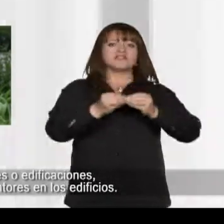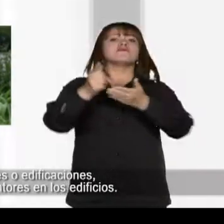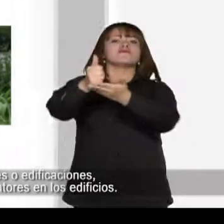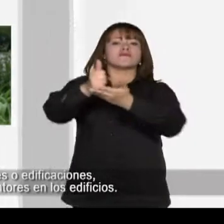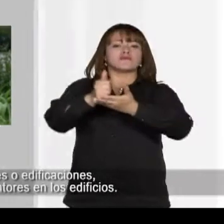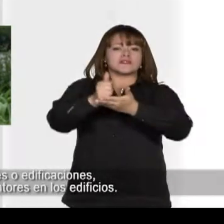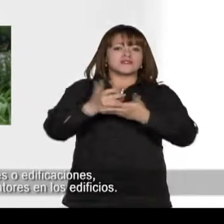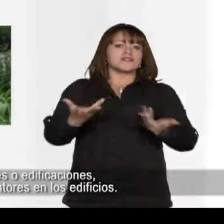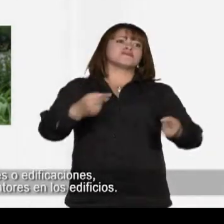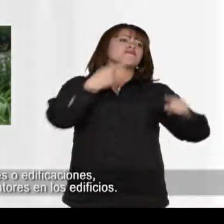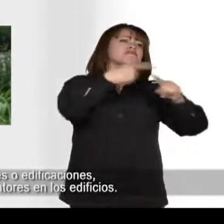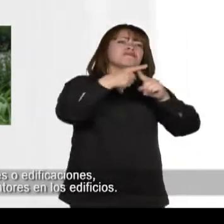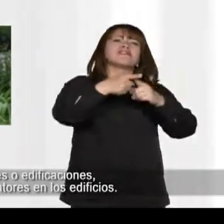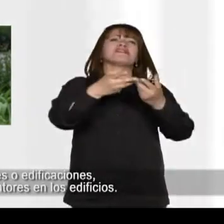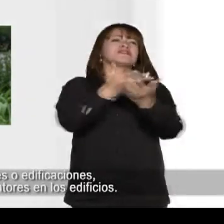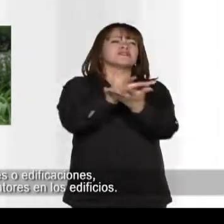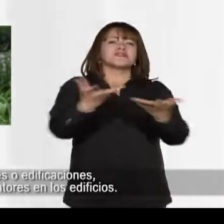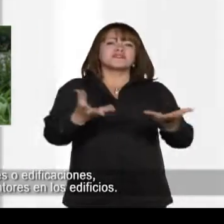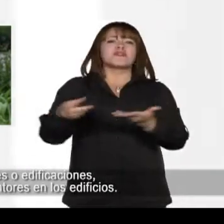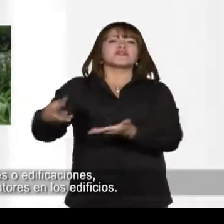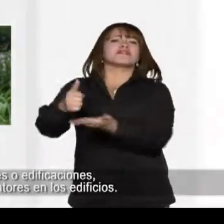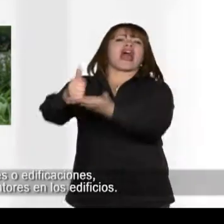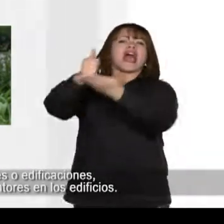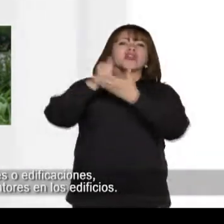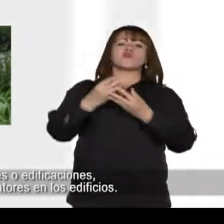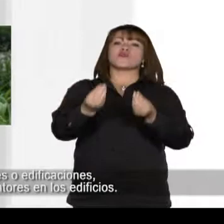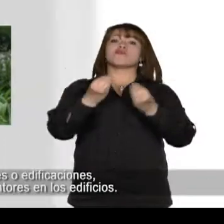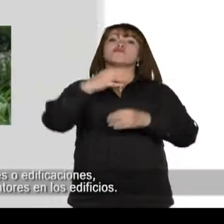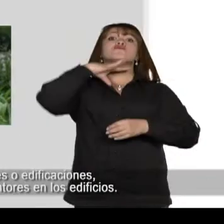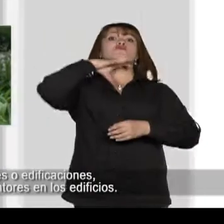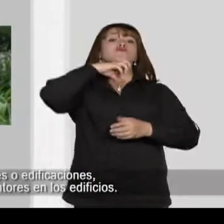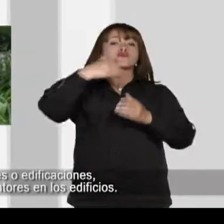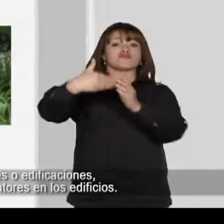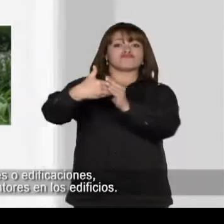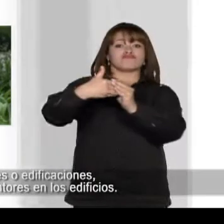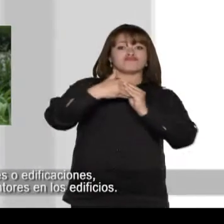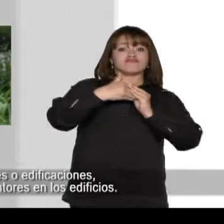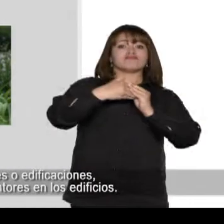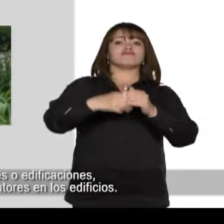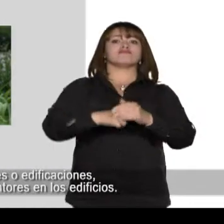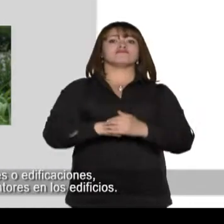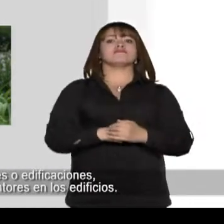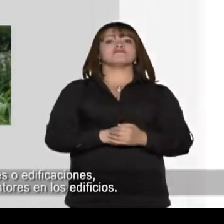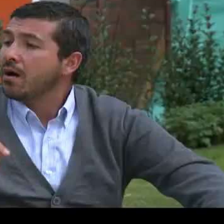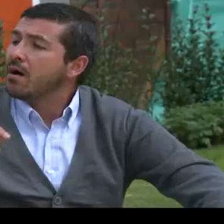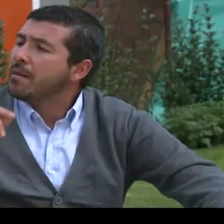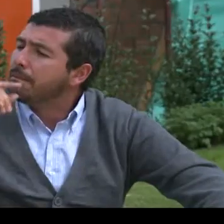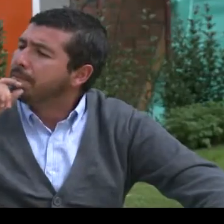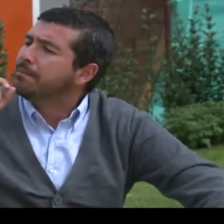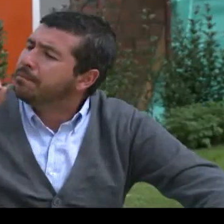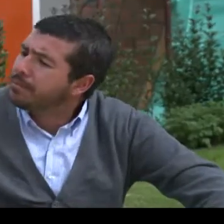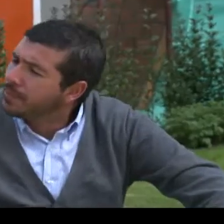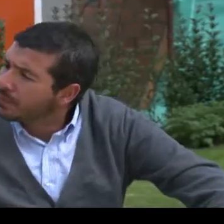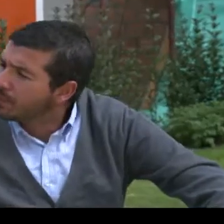Así como los extintores en los edificios.